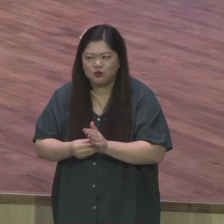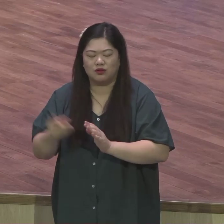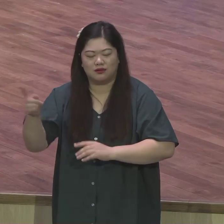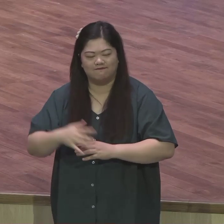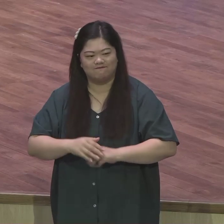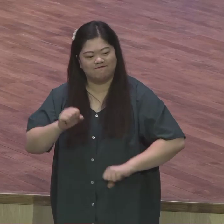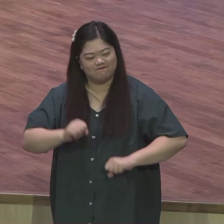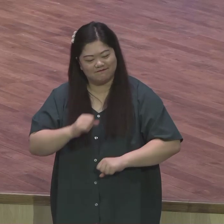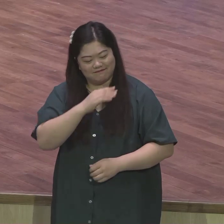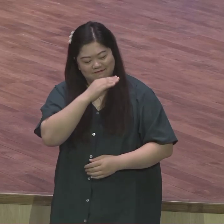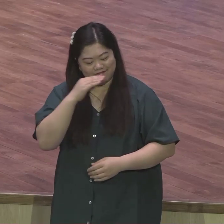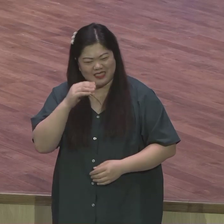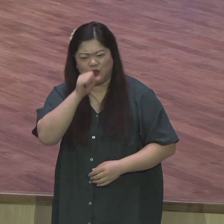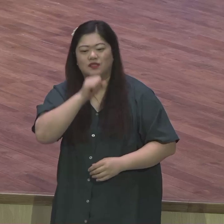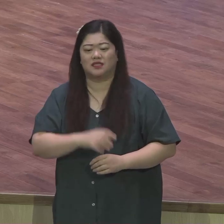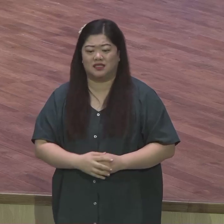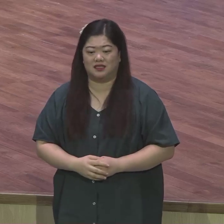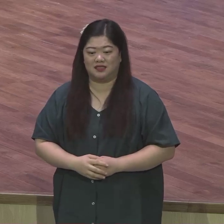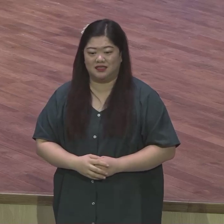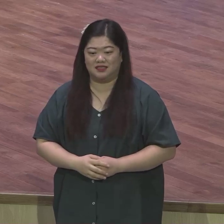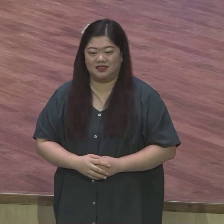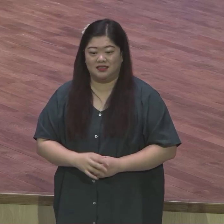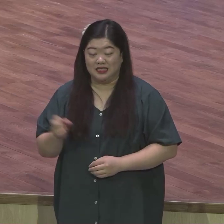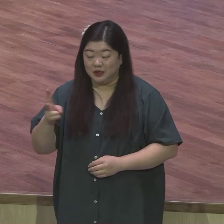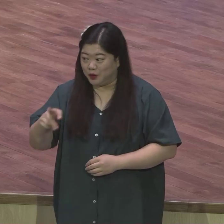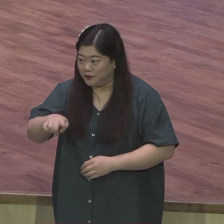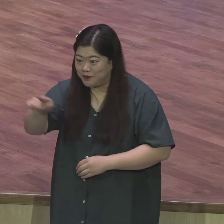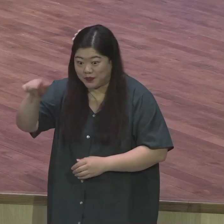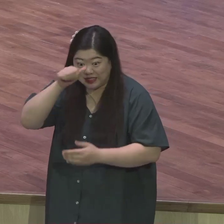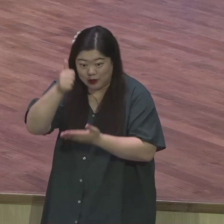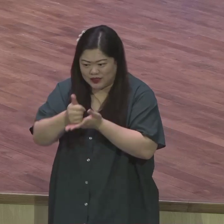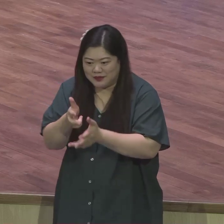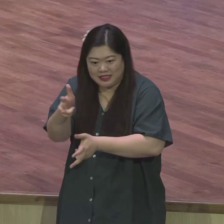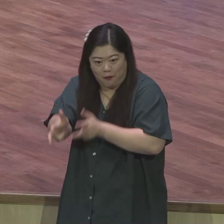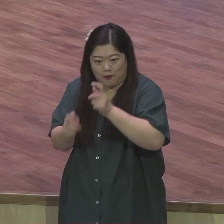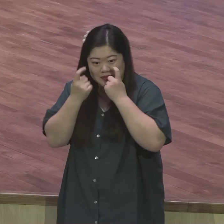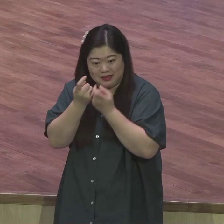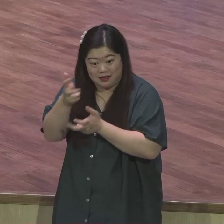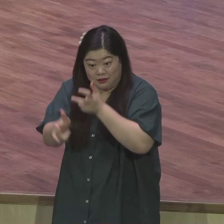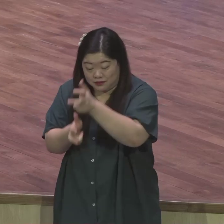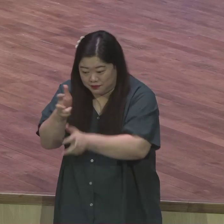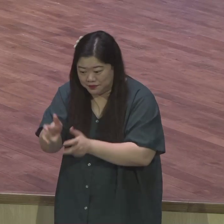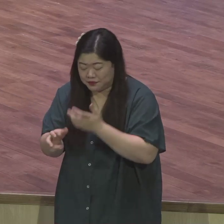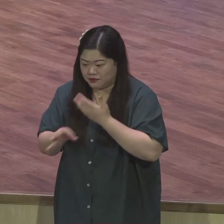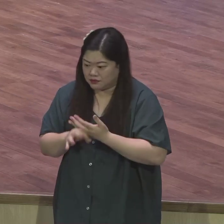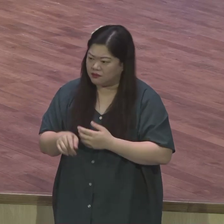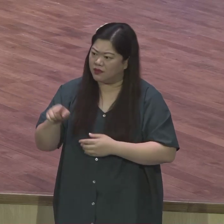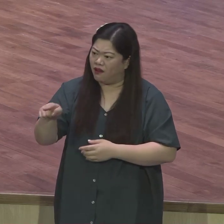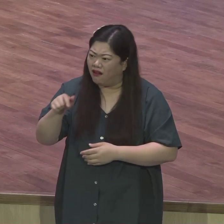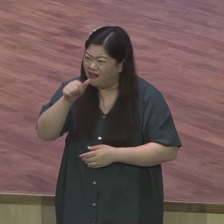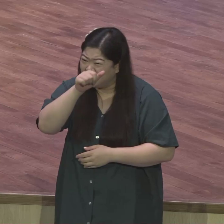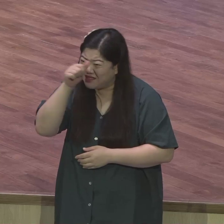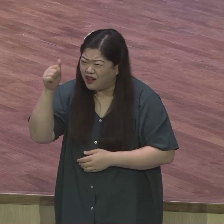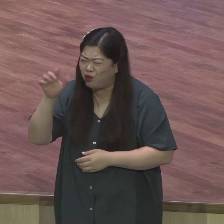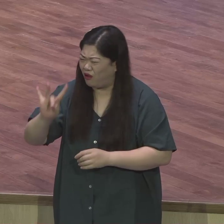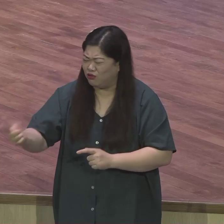우리 사업하는 장로님들은요 성도들을 사업하면서 니 목사 하면 목사 비슷하네